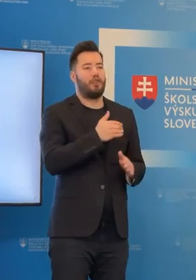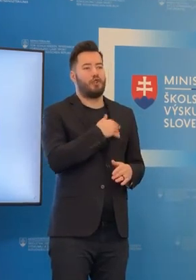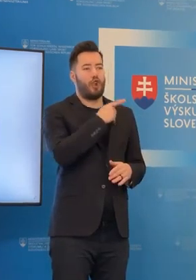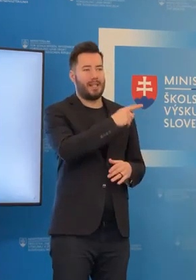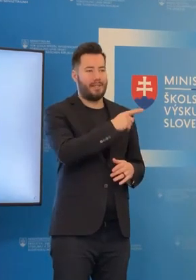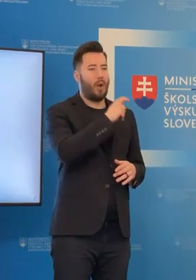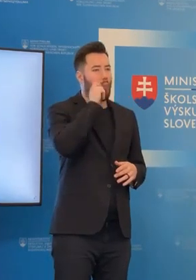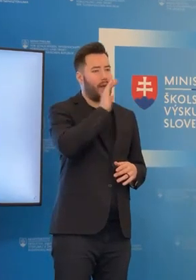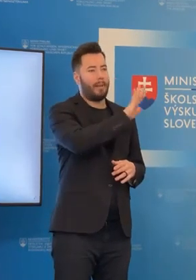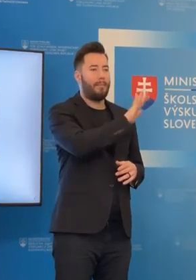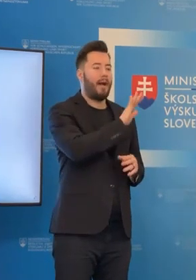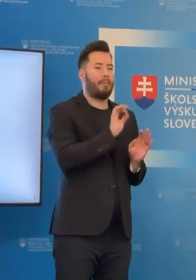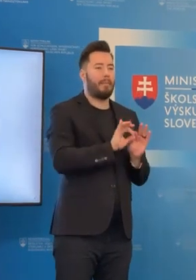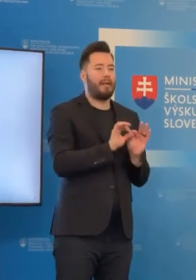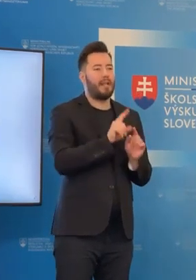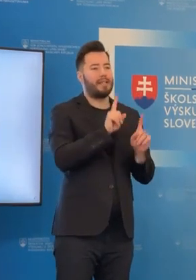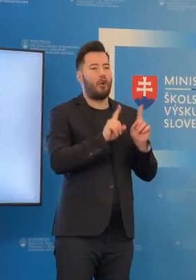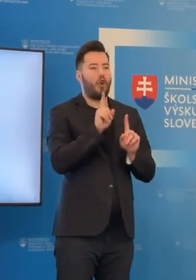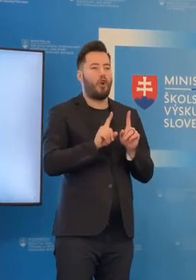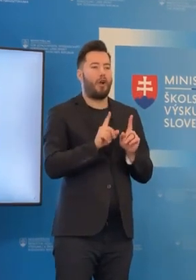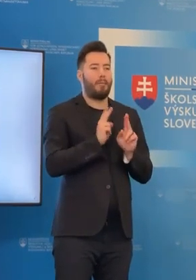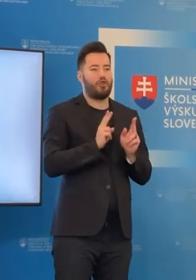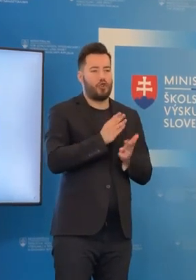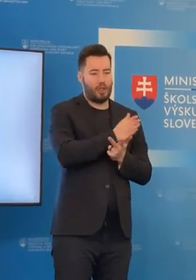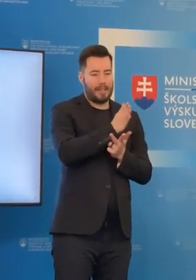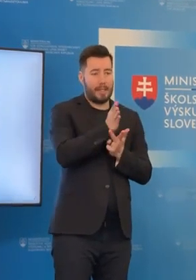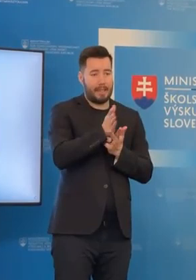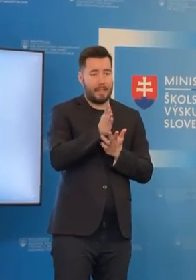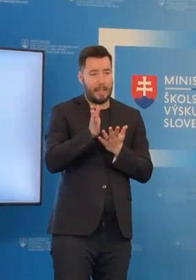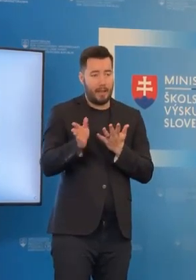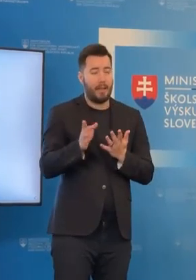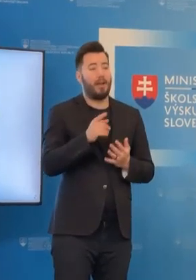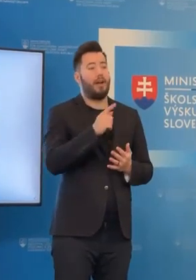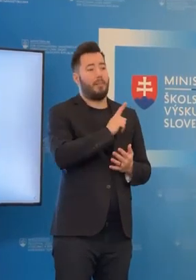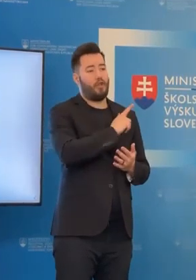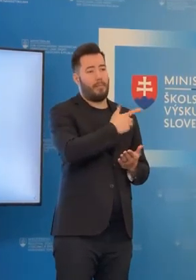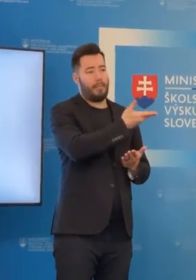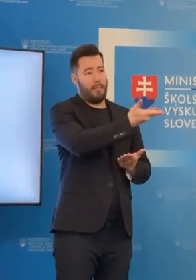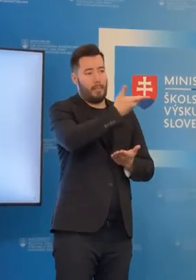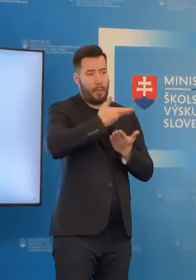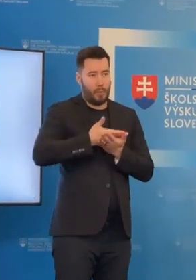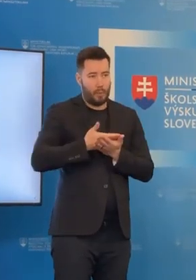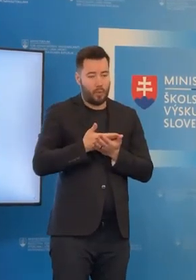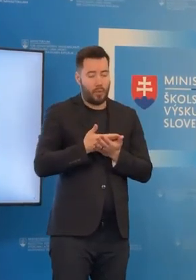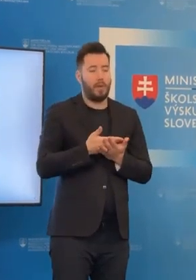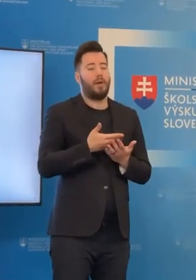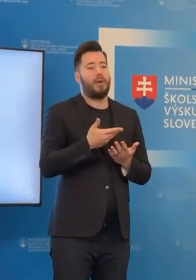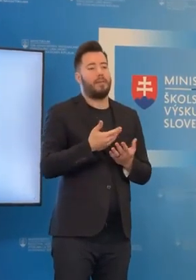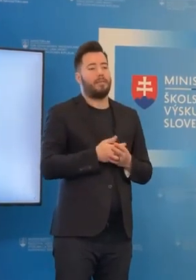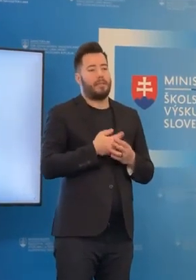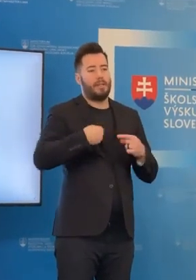niekoľko alternatív, následne budú tieto alternatívy prezentovať a my tú informáciu budeme posúvať aj maturantom,